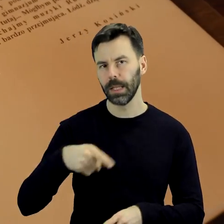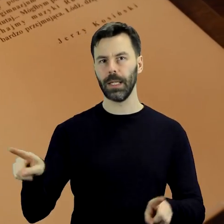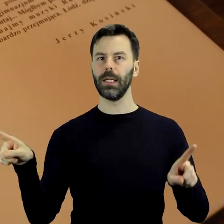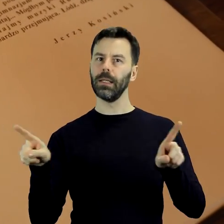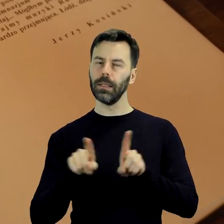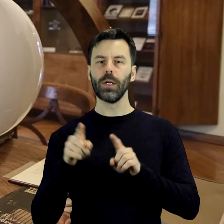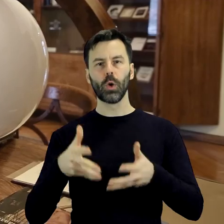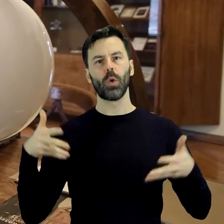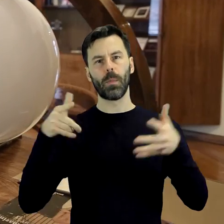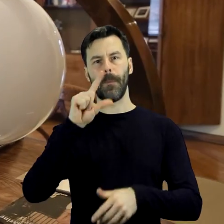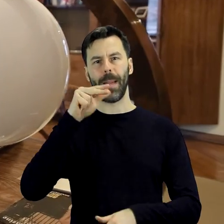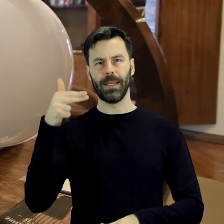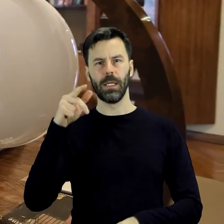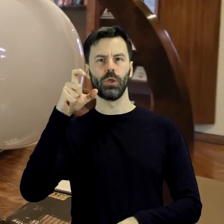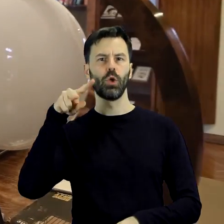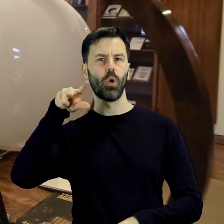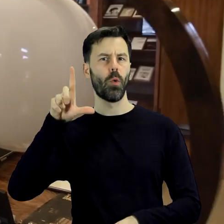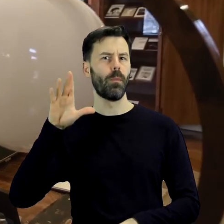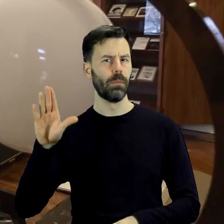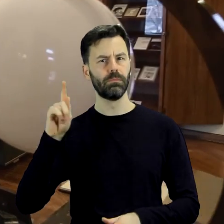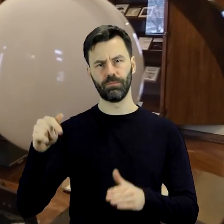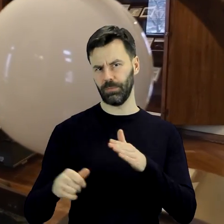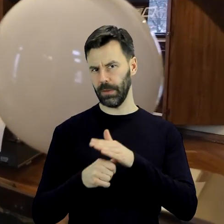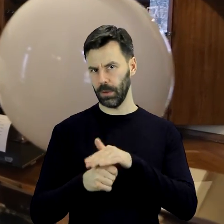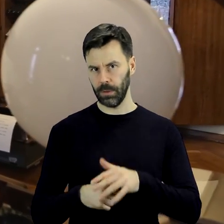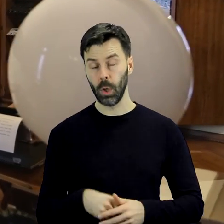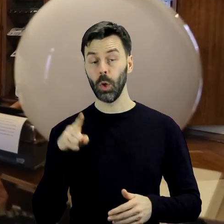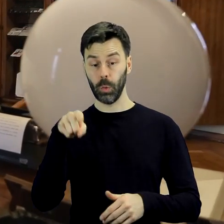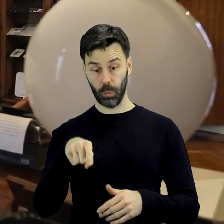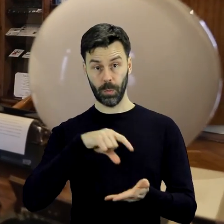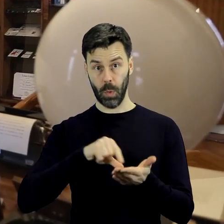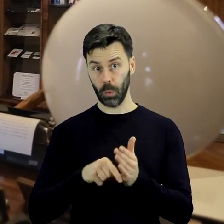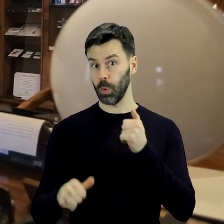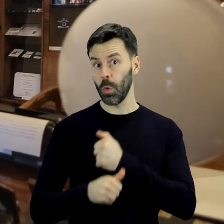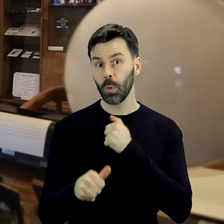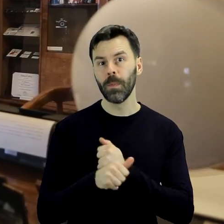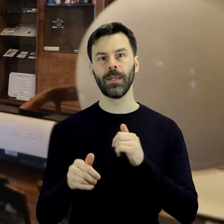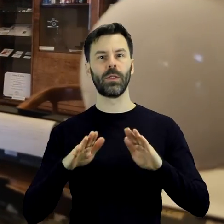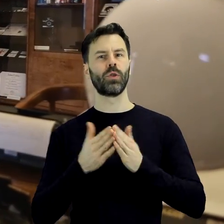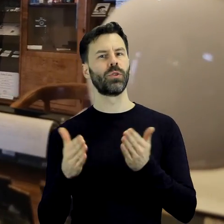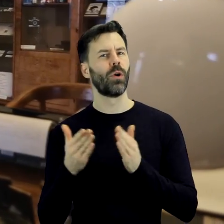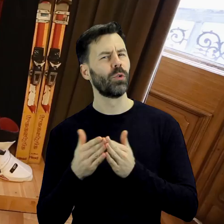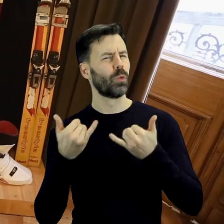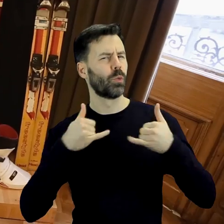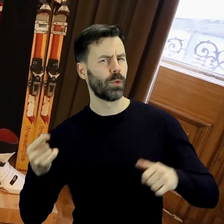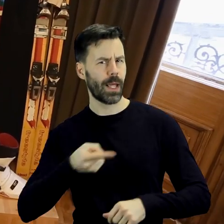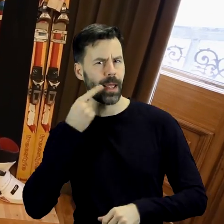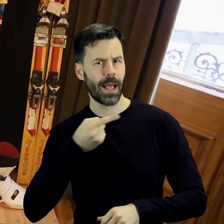penklubu. W gabinecie prezentowane są dokumenty, listy oraz książki wydane w wielu językach, a także stroje